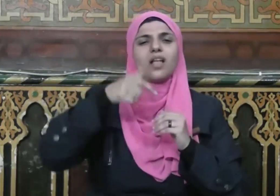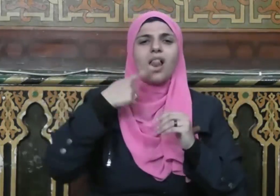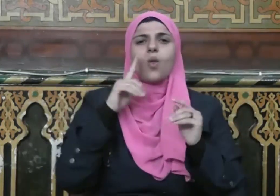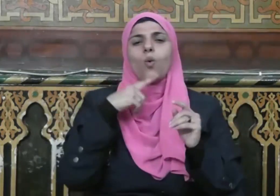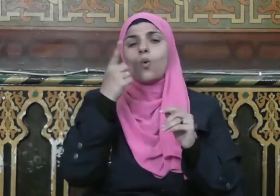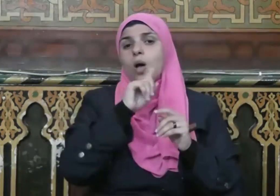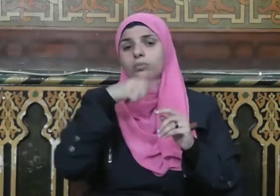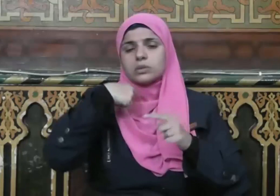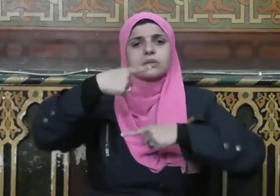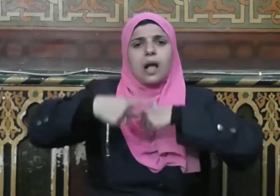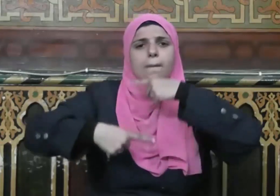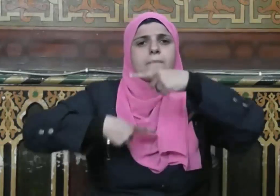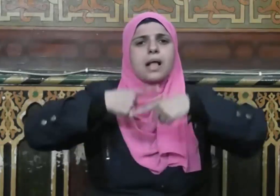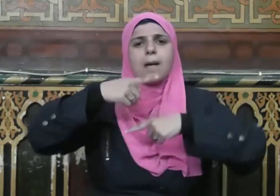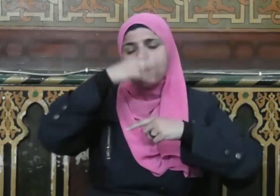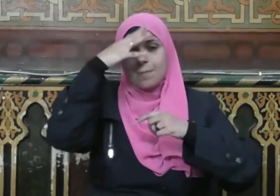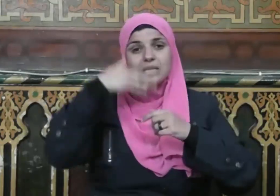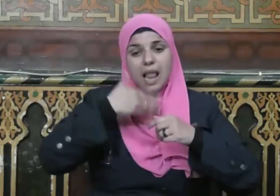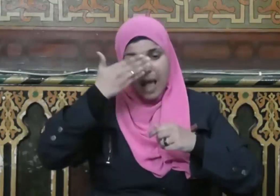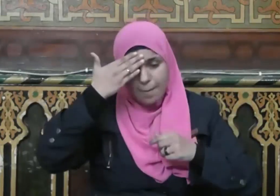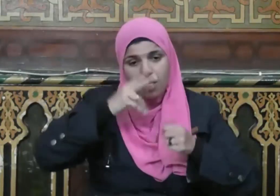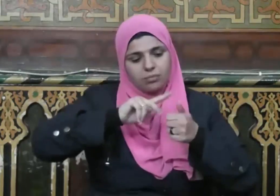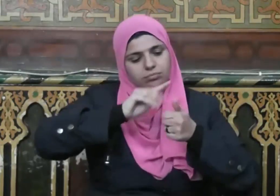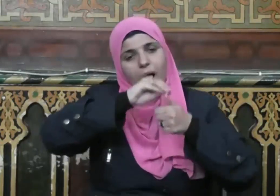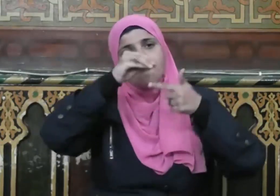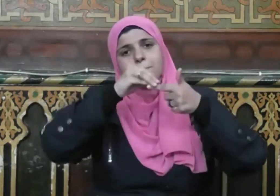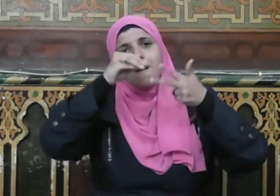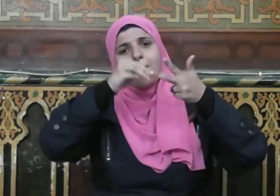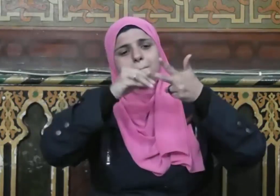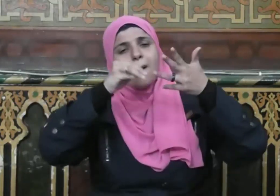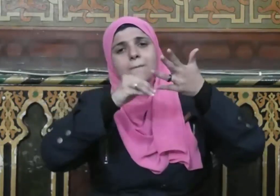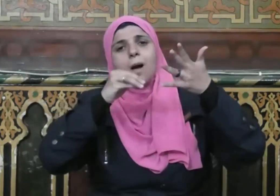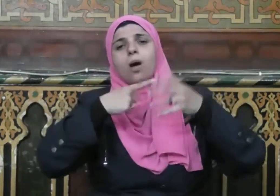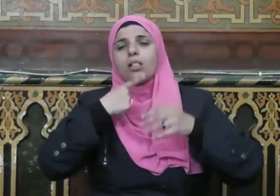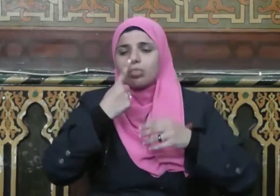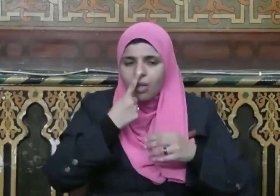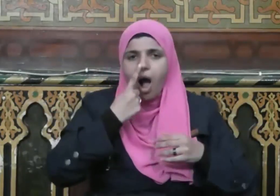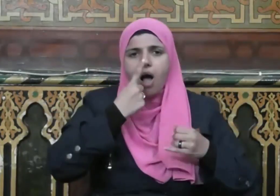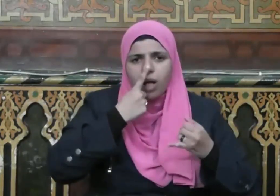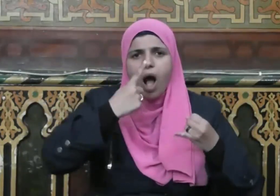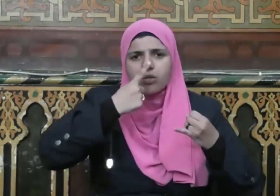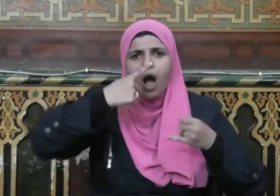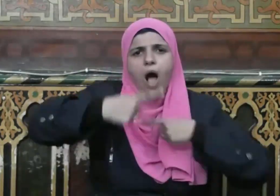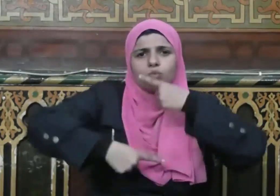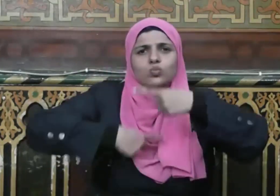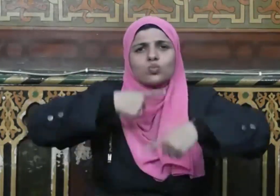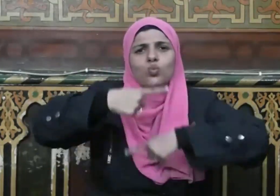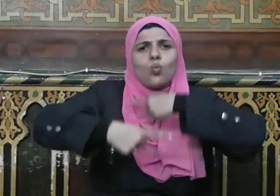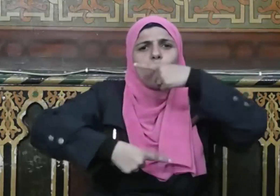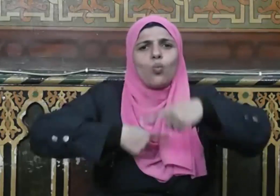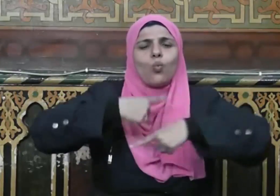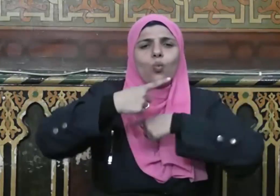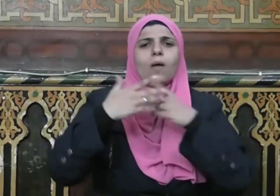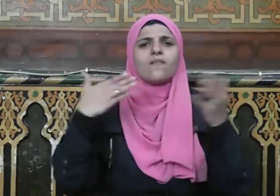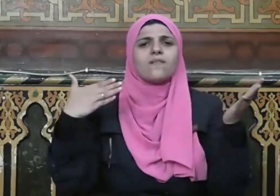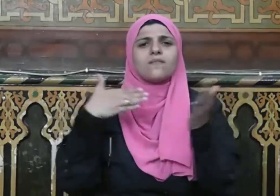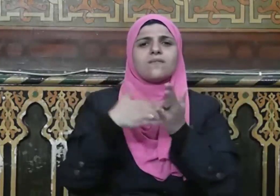يرتقي من عبادة إلى عبادة ومن طاعة إلى طاعة حتى يبلغ درجة